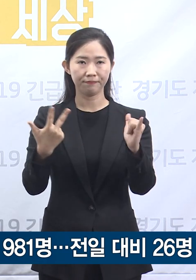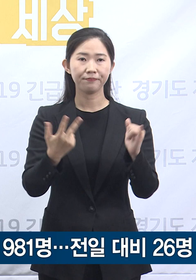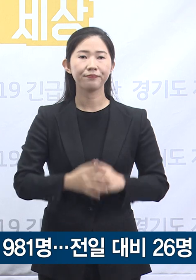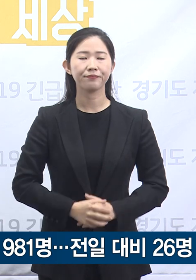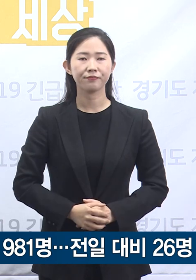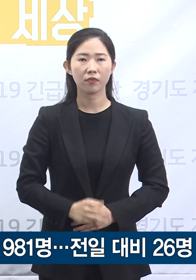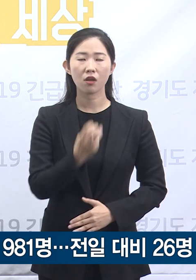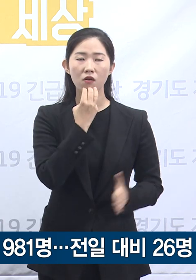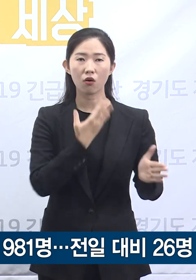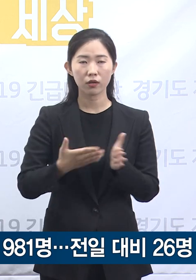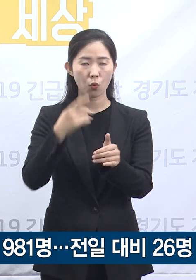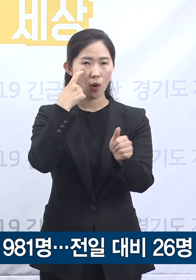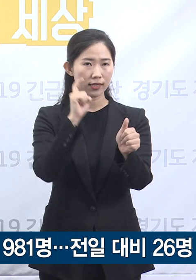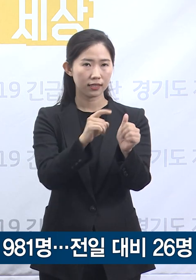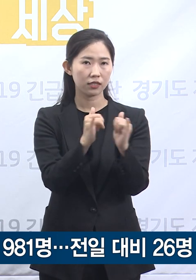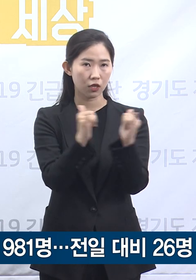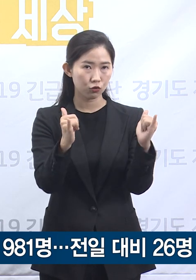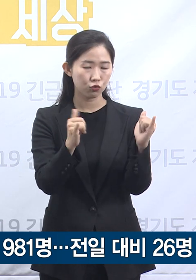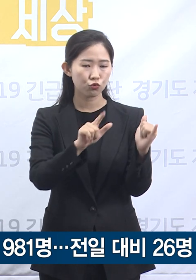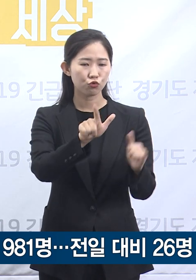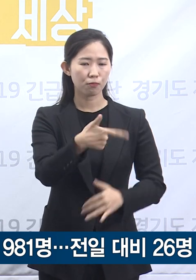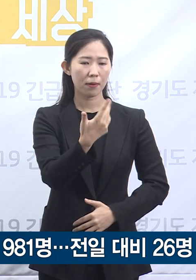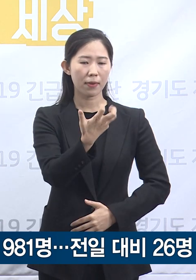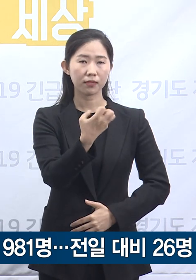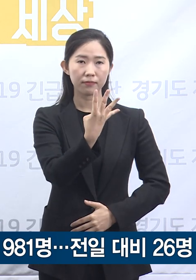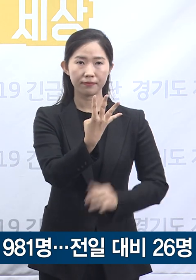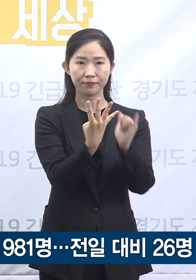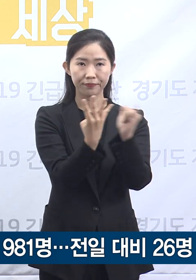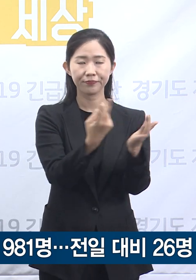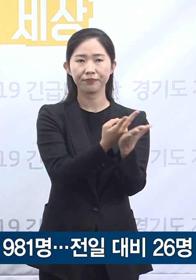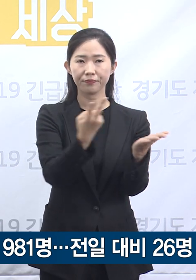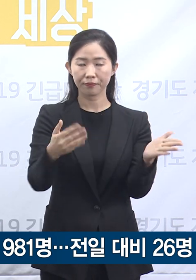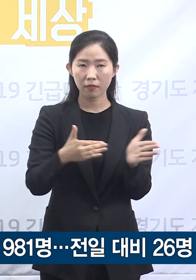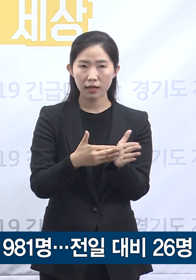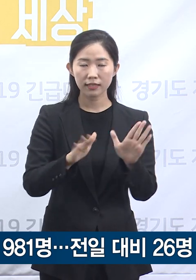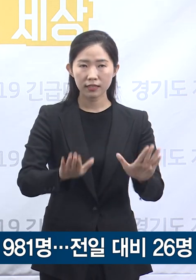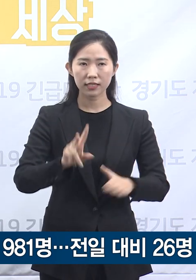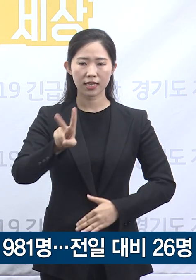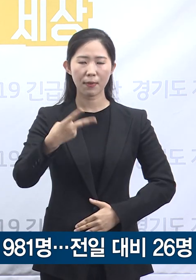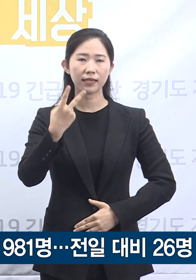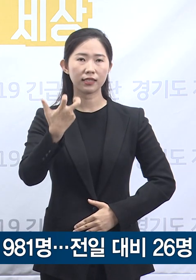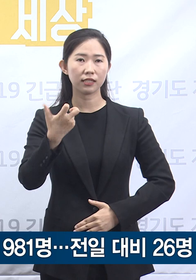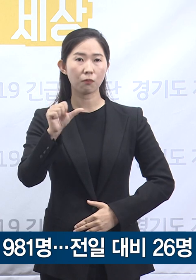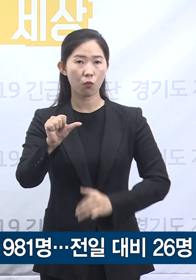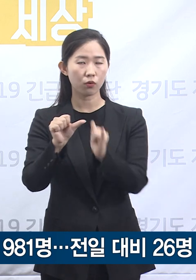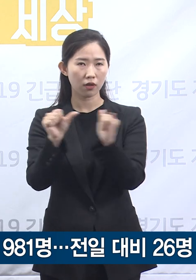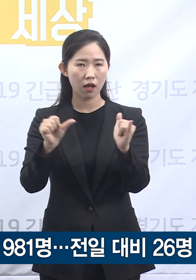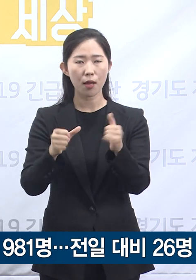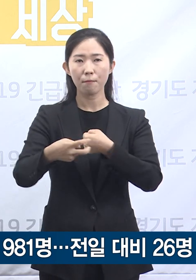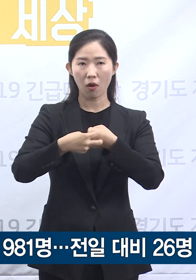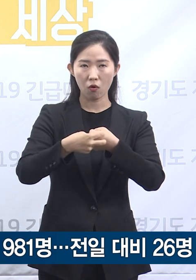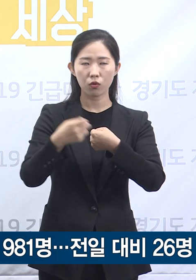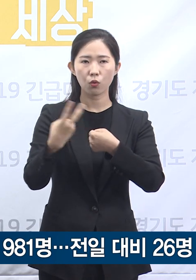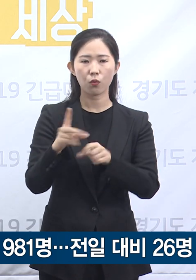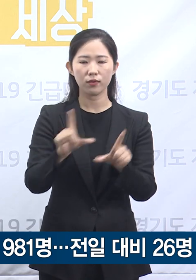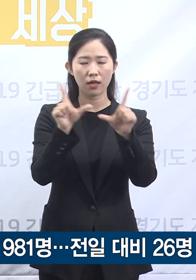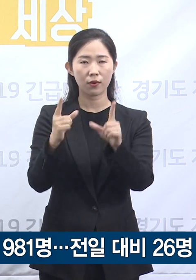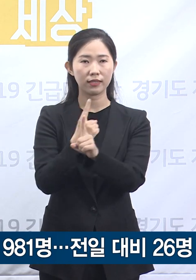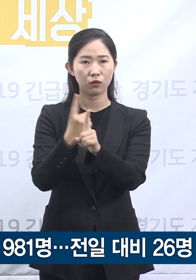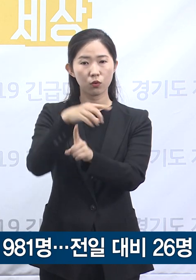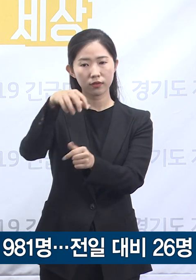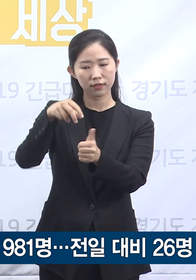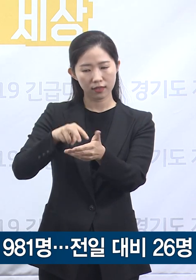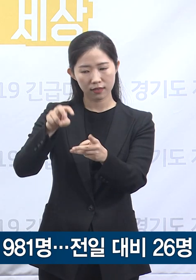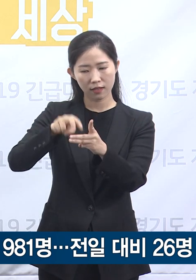경기도 확진자 중 684명은 태어나였고 현재 275명이 병원 및 생활치료센터에서 격리 중입니다.